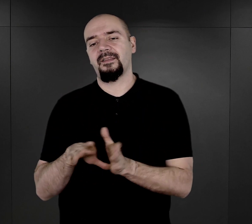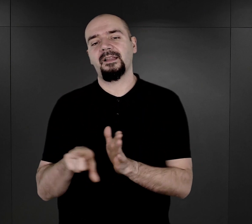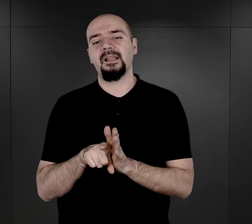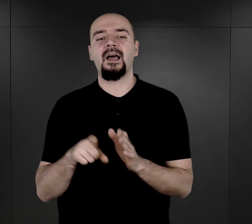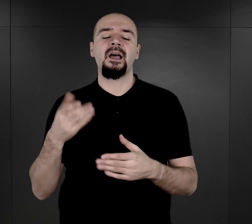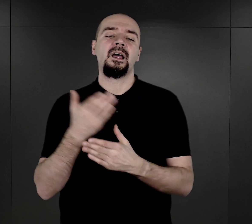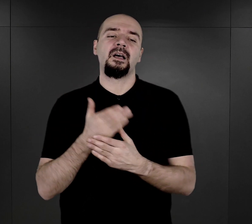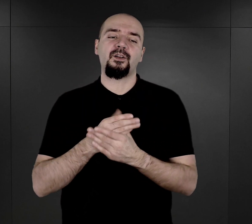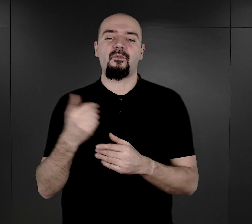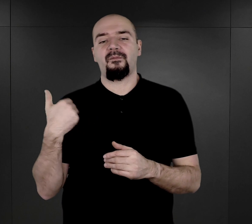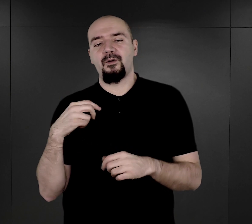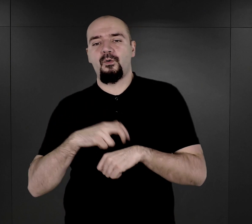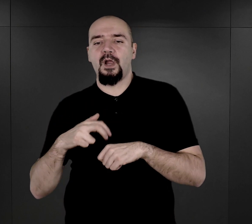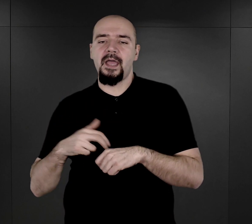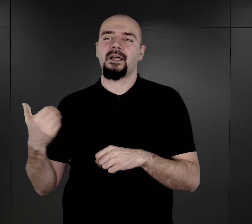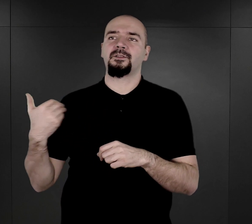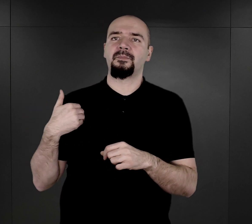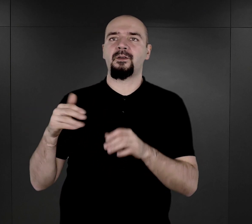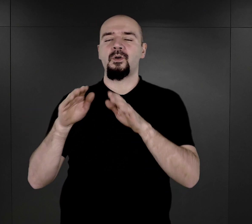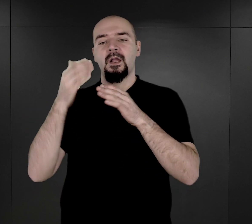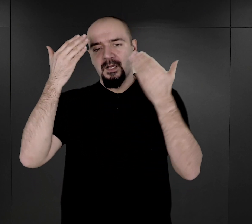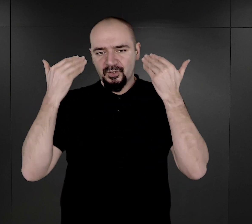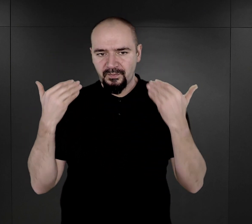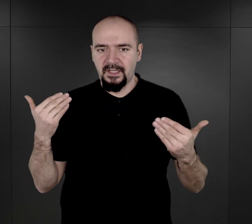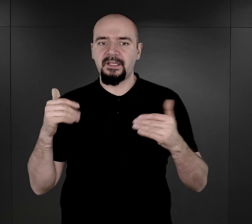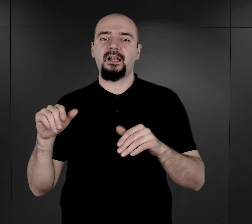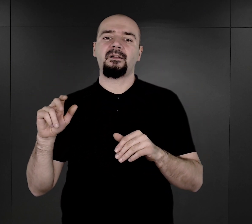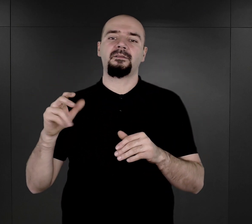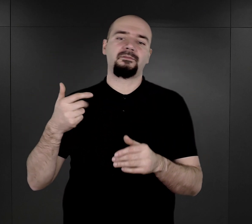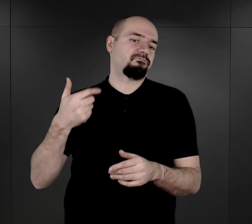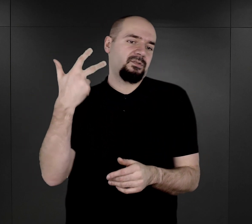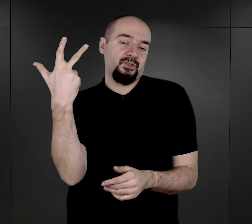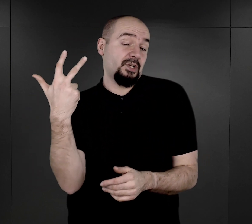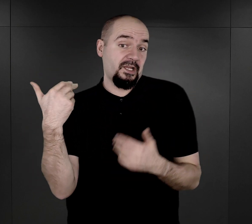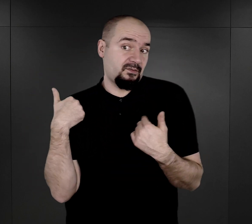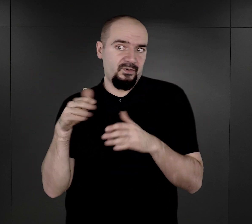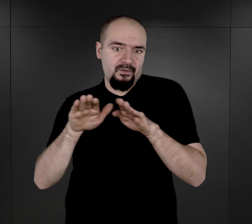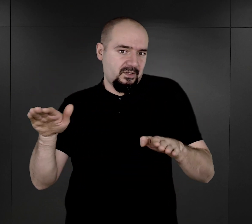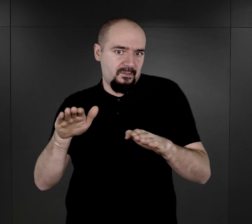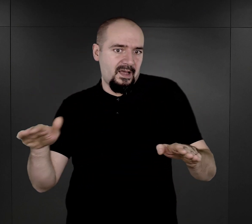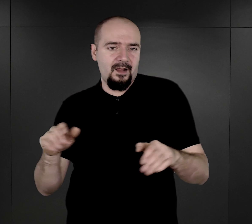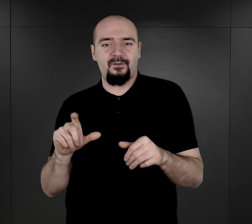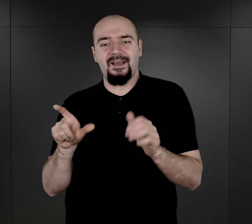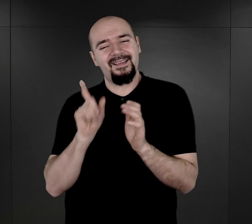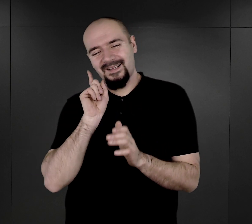Był lekarz, były baraki szpitalne, sześć nawet zostało wydzielonych. Tymczasem te